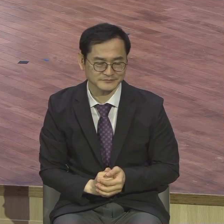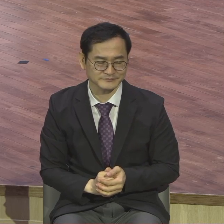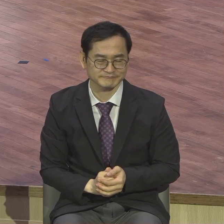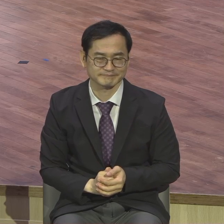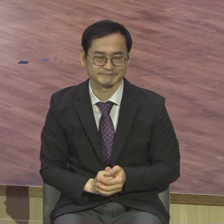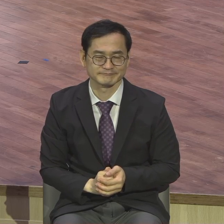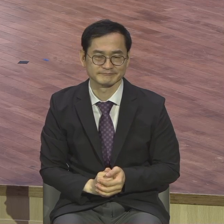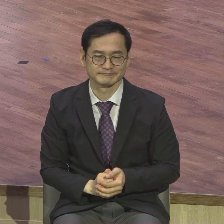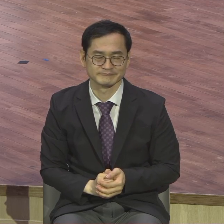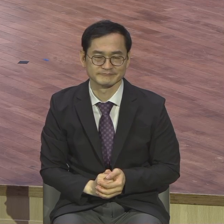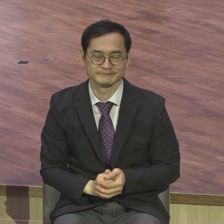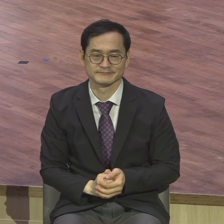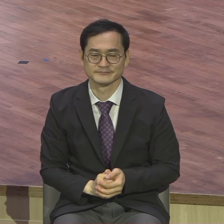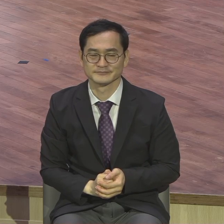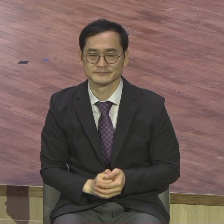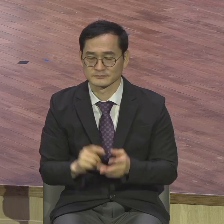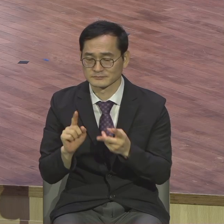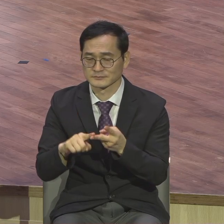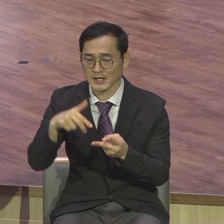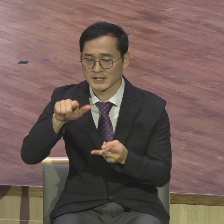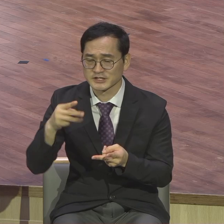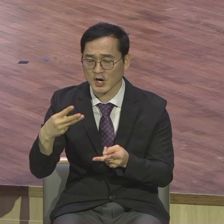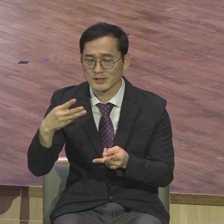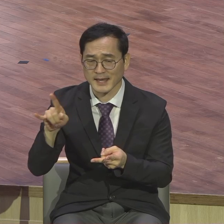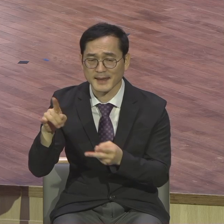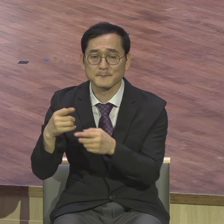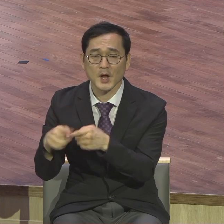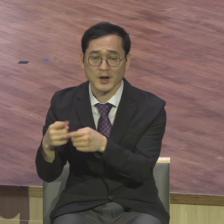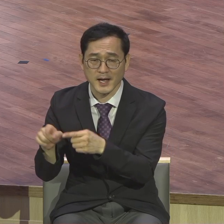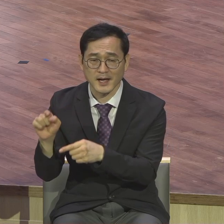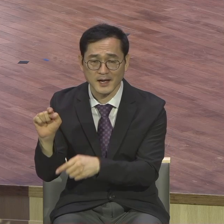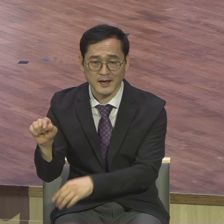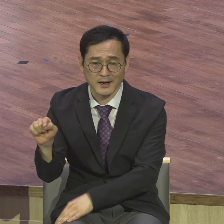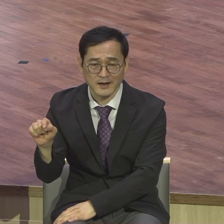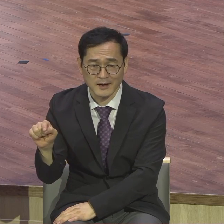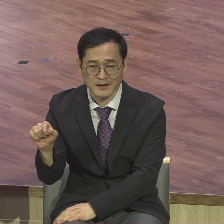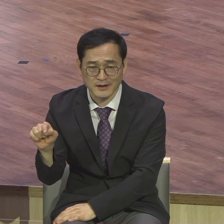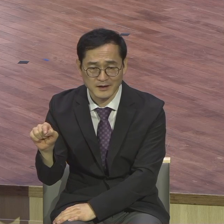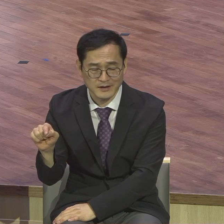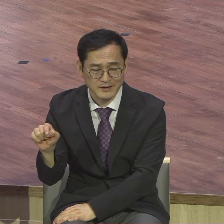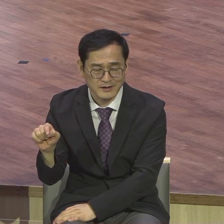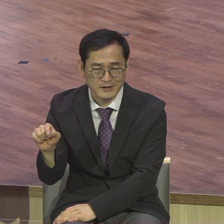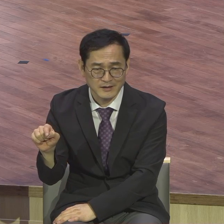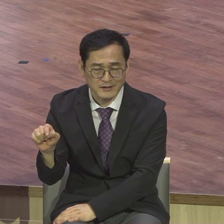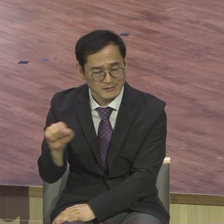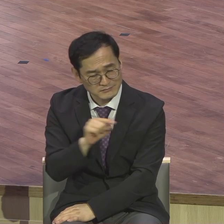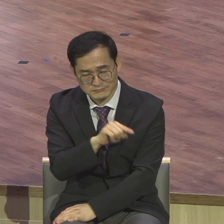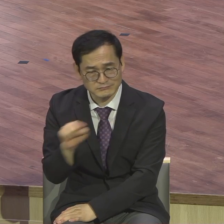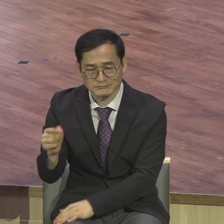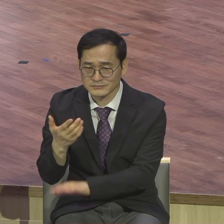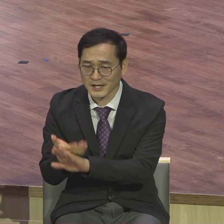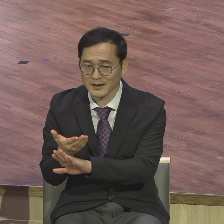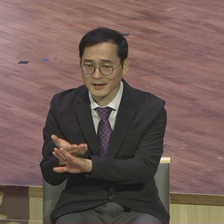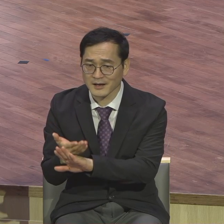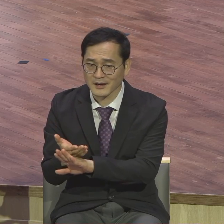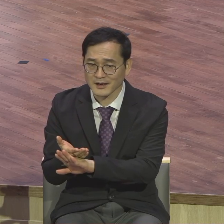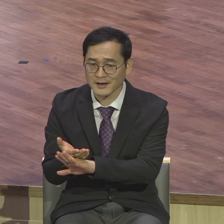그런데 절대 평가는 이런 상대평가하고는 다릅니다. 학생의